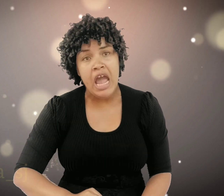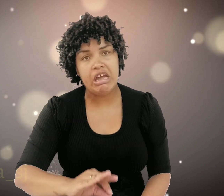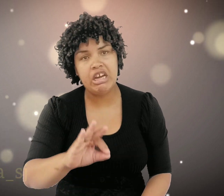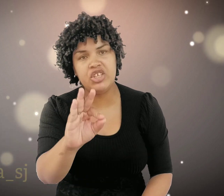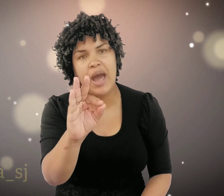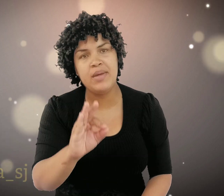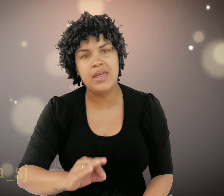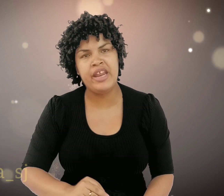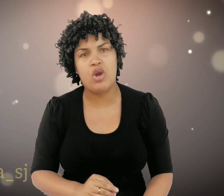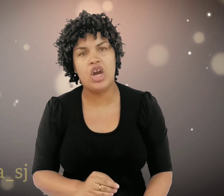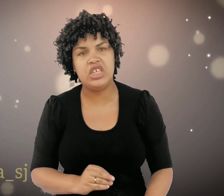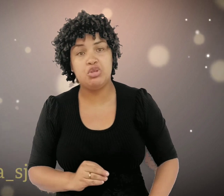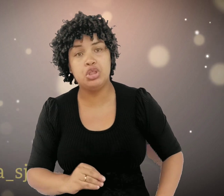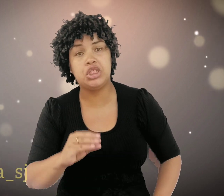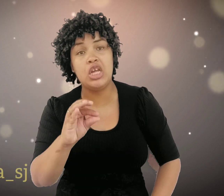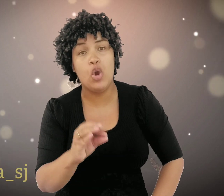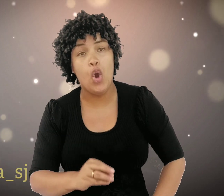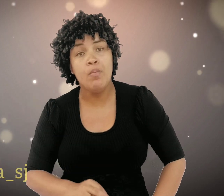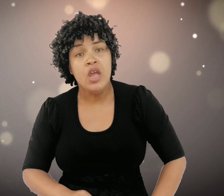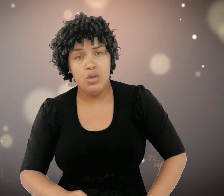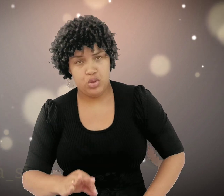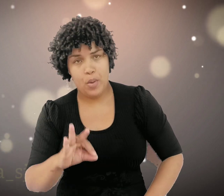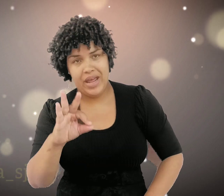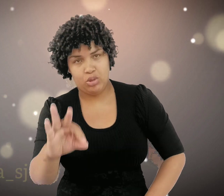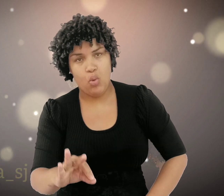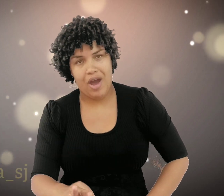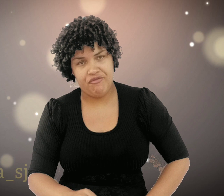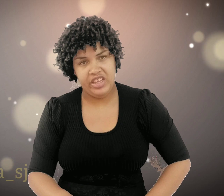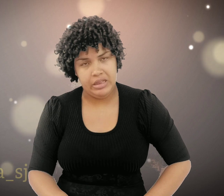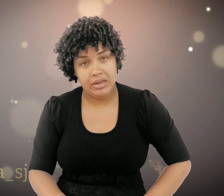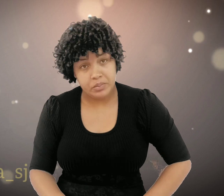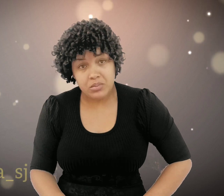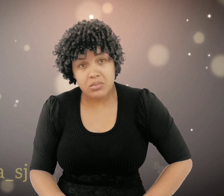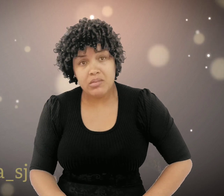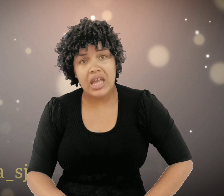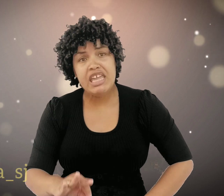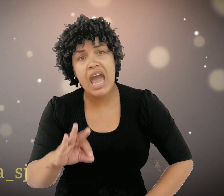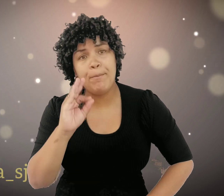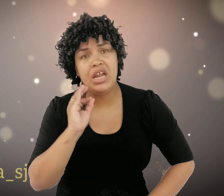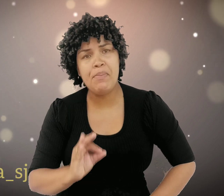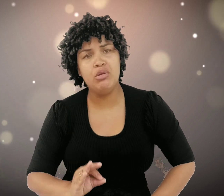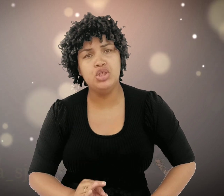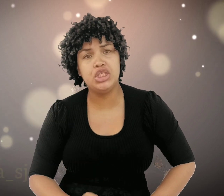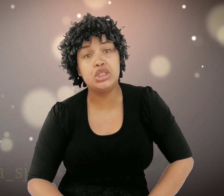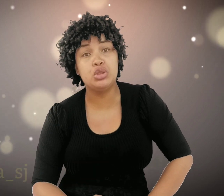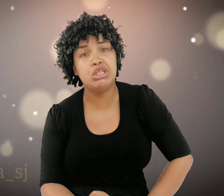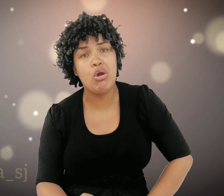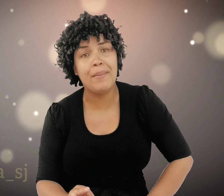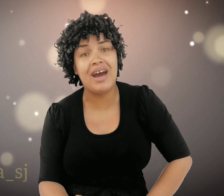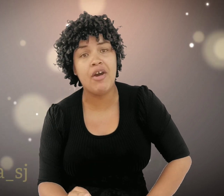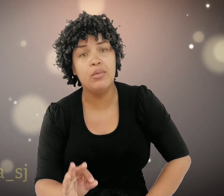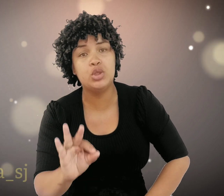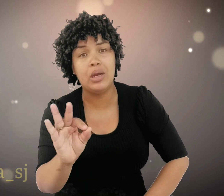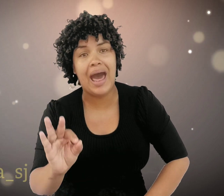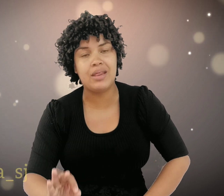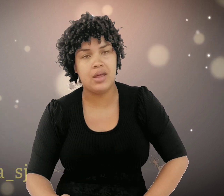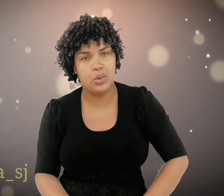Grande é a misericórdia do Senhor sobre a tua vida. E a blíbia nos diz que o Senhor amava muito Lázaro.